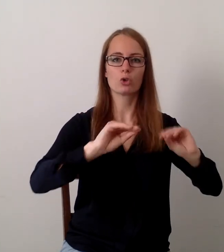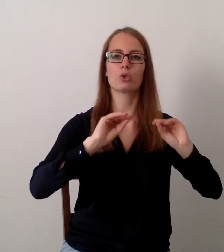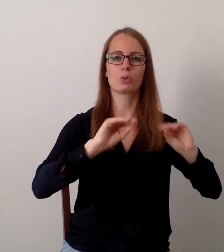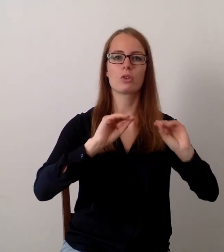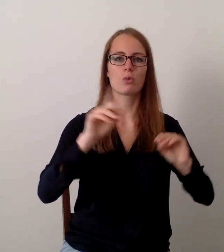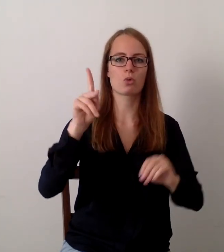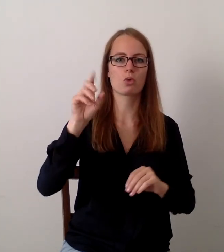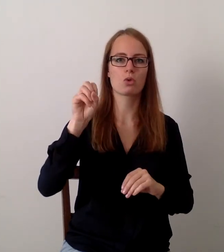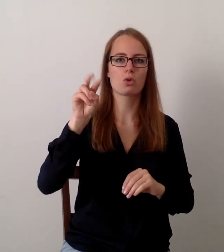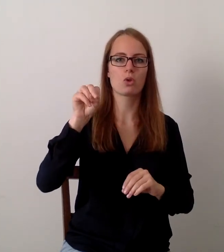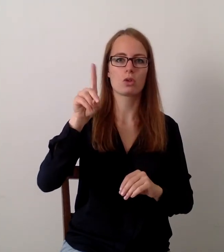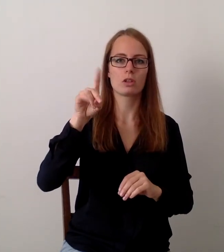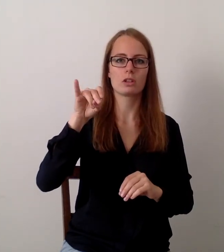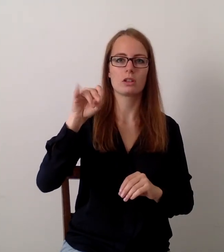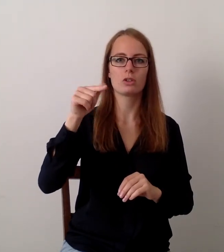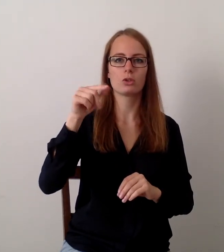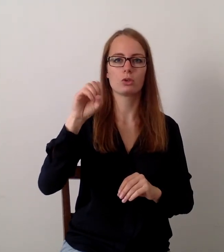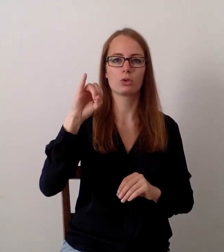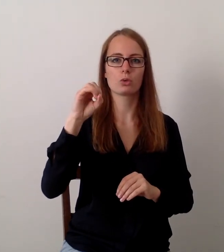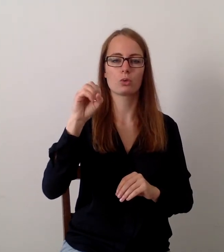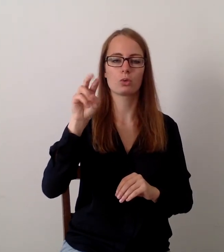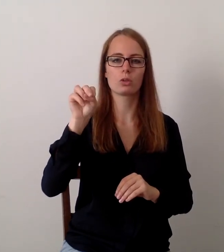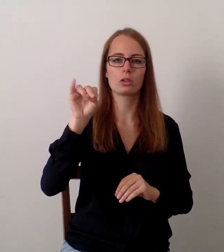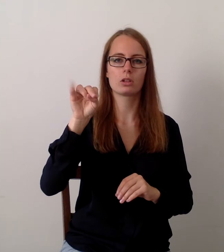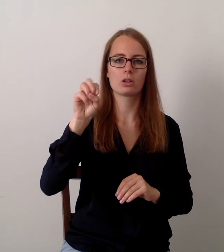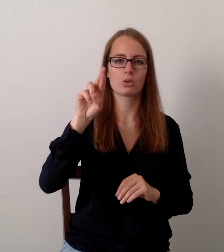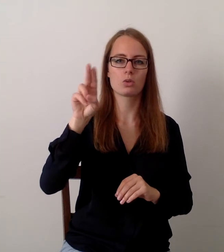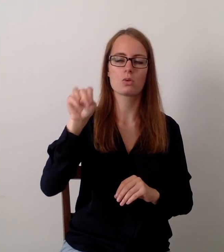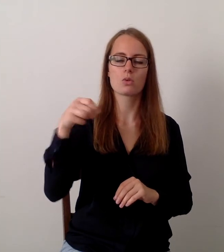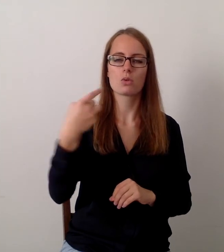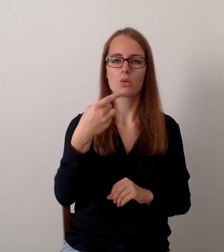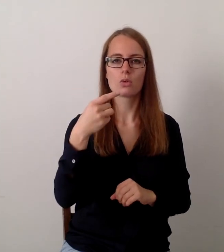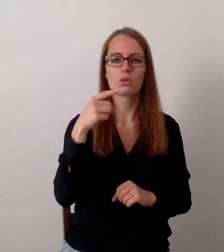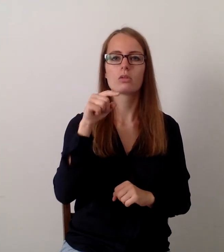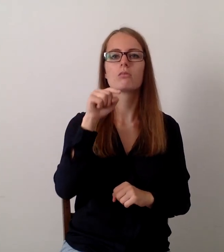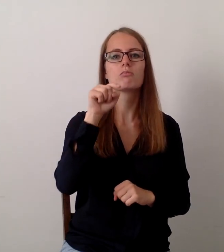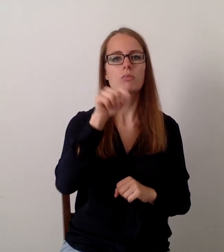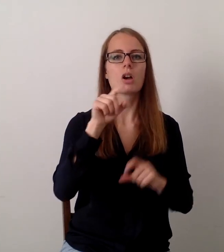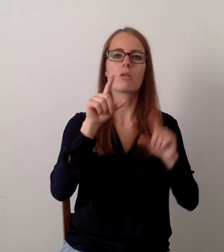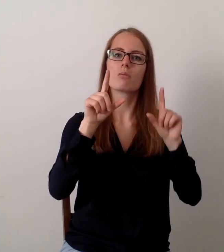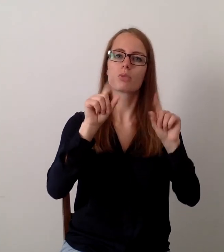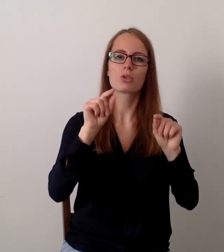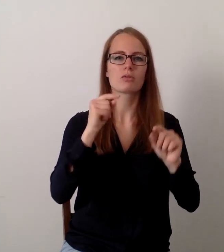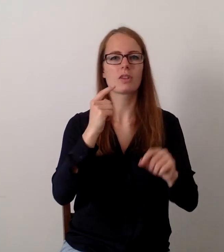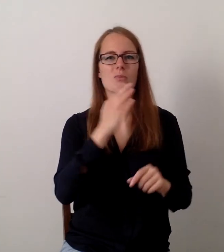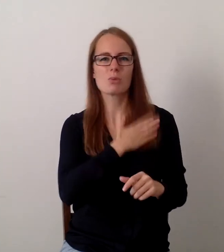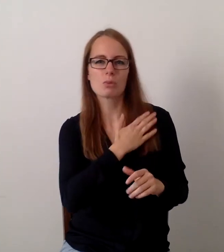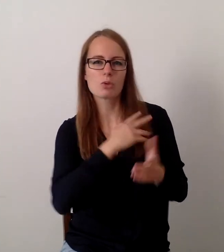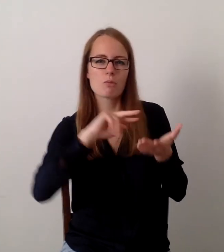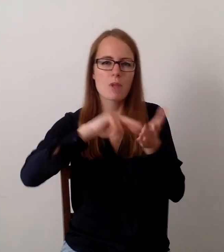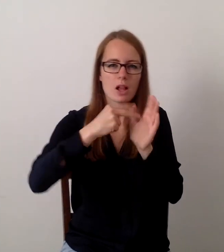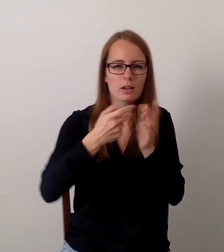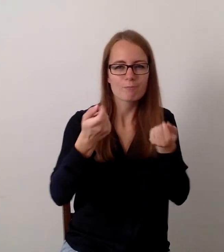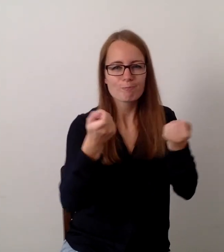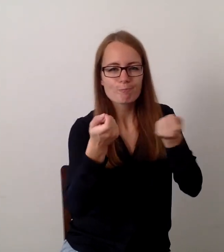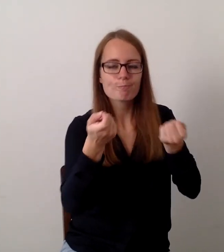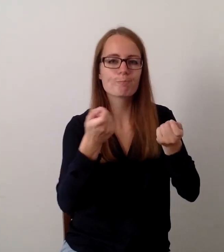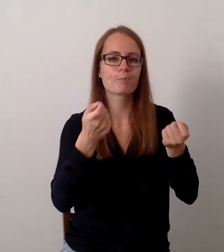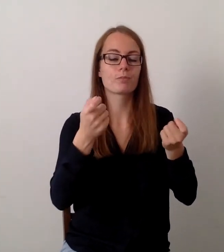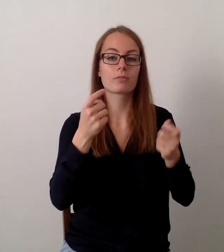wird das beschrieben aus den historischen Lerntheorien, weil wir eigentlich nicht mehr von dieser Zeit sind. Und da würde ich gerne